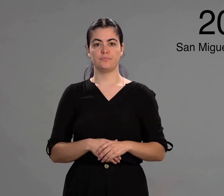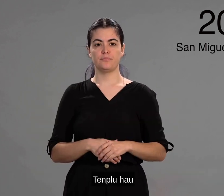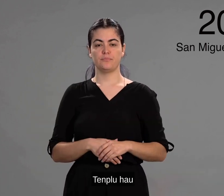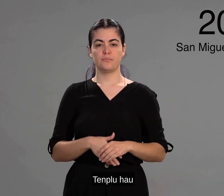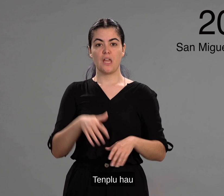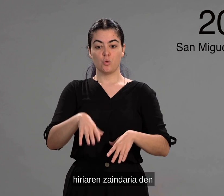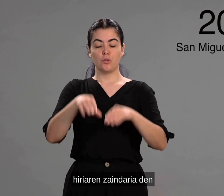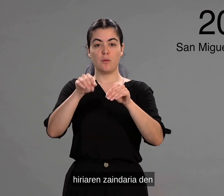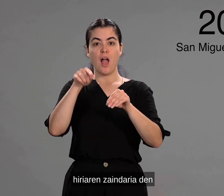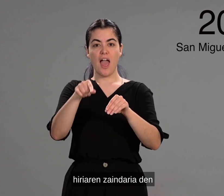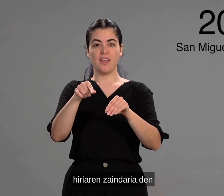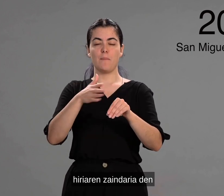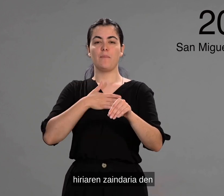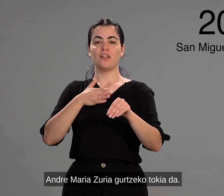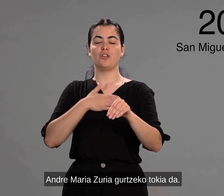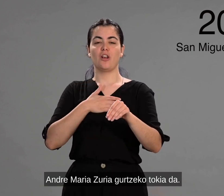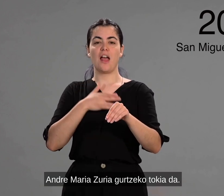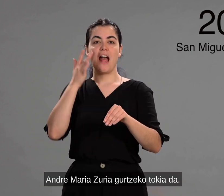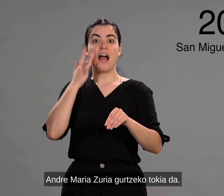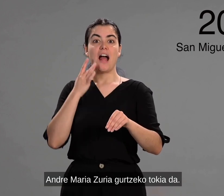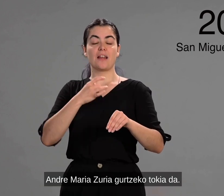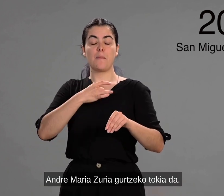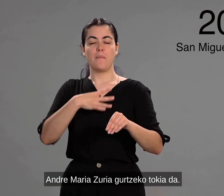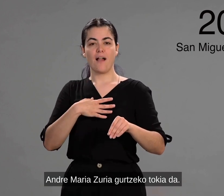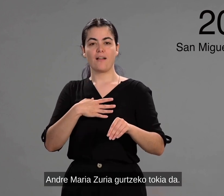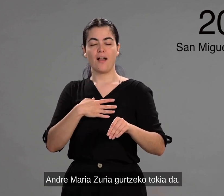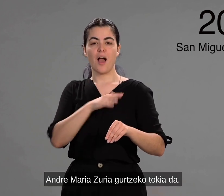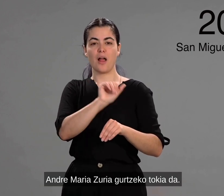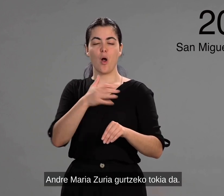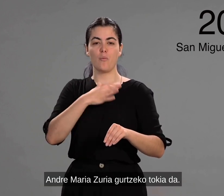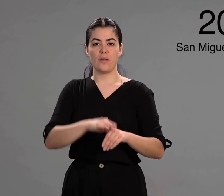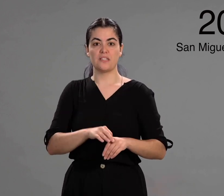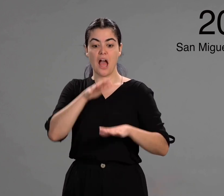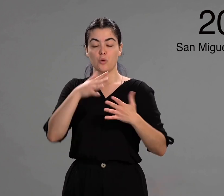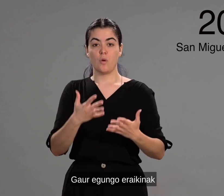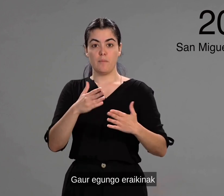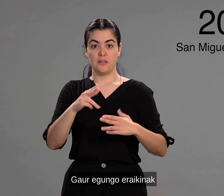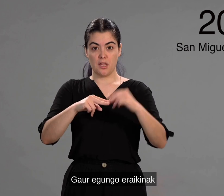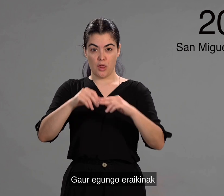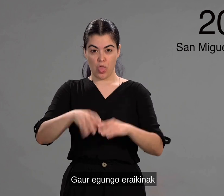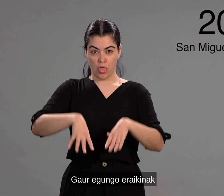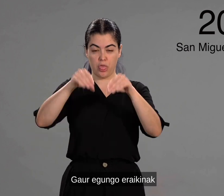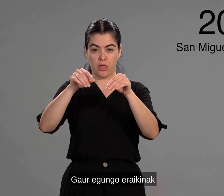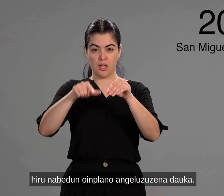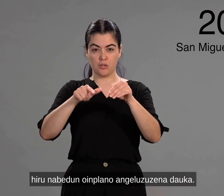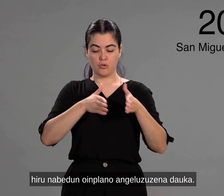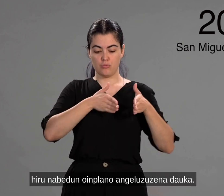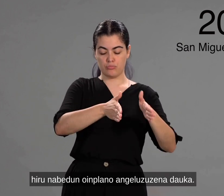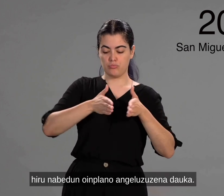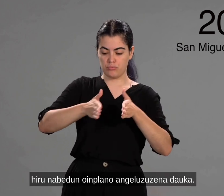templu hau iriaren zaindaria den Andremaria Zuria gurtzeko tokia da. Gaur egungo eraikinak irun abedu noin